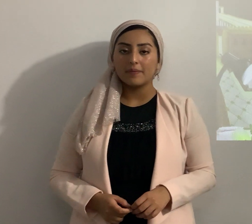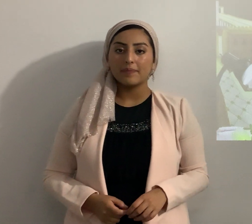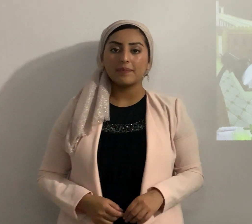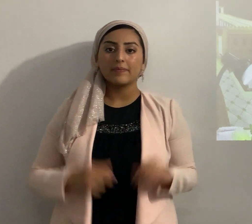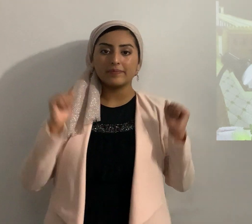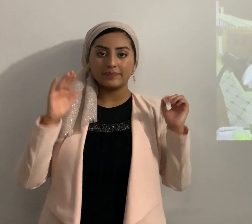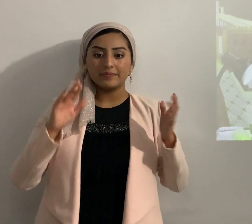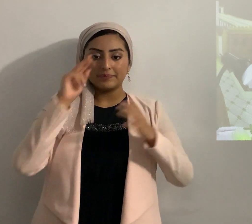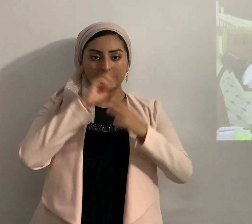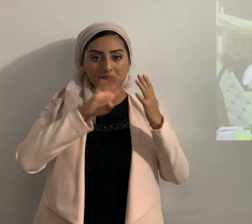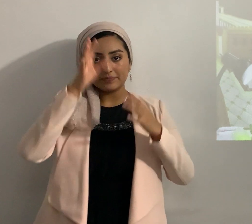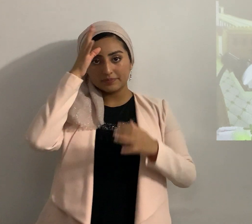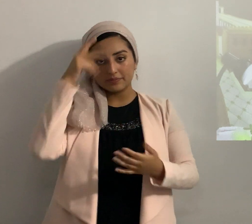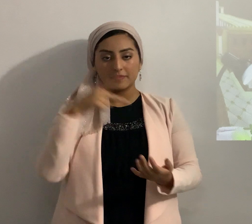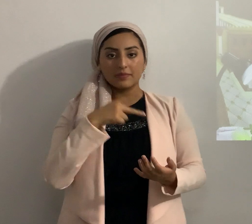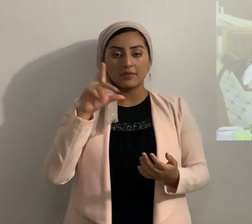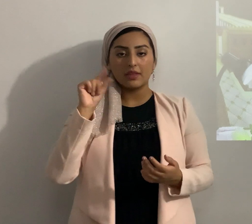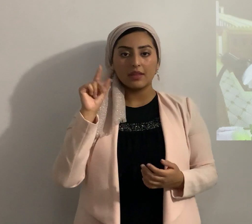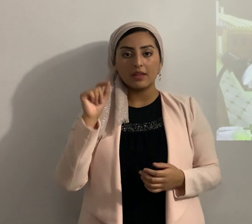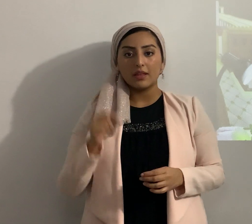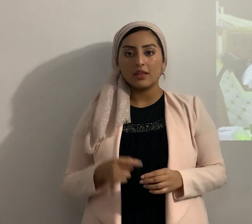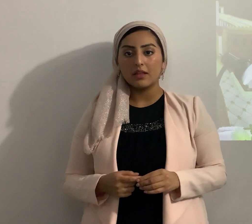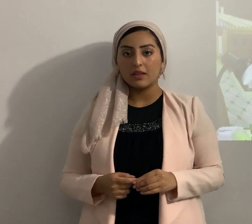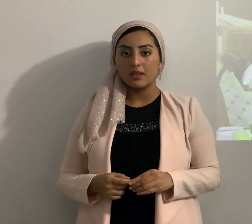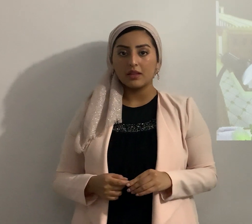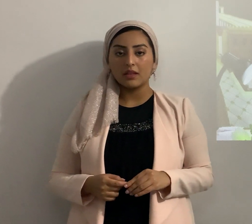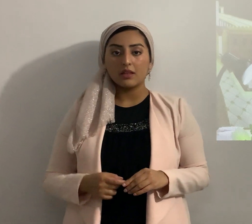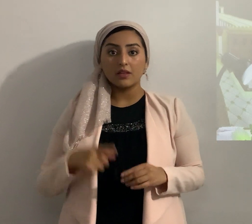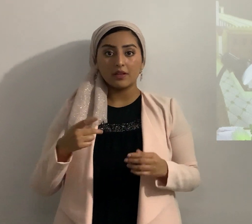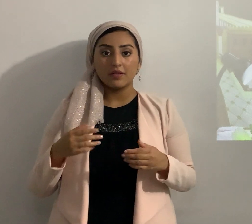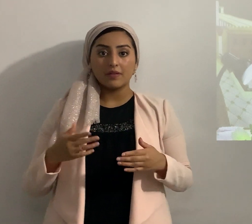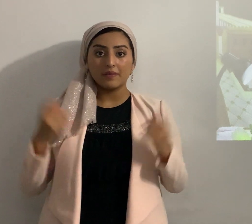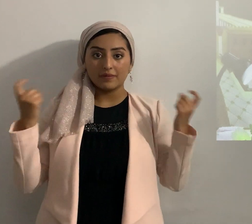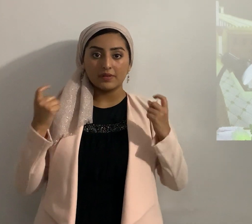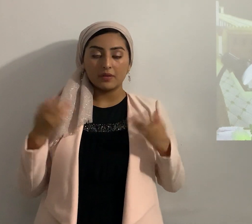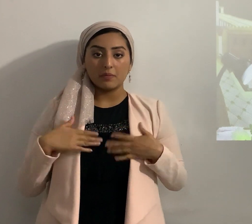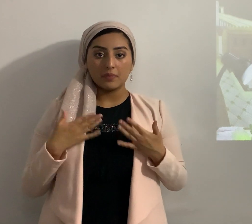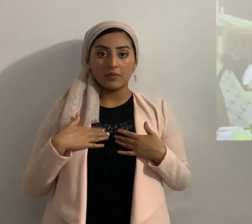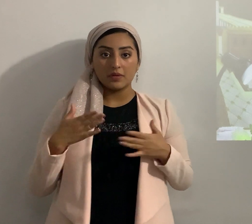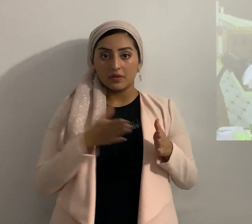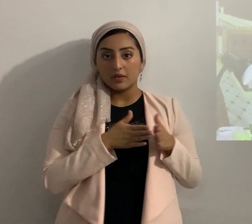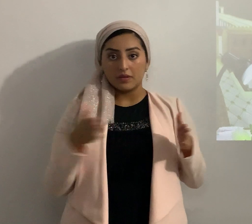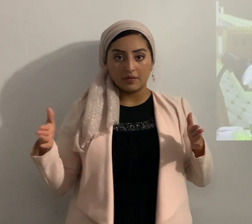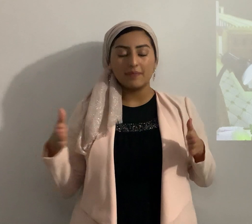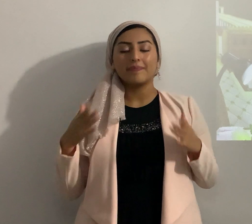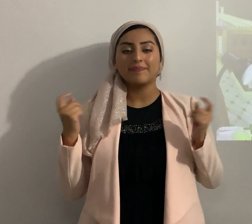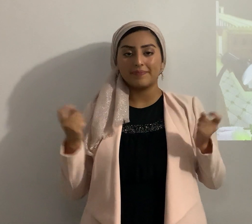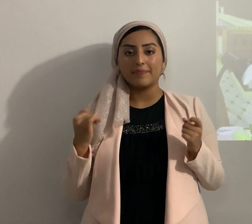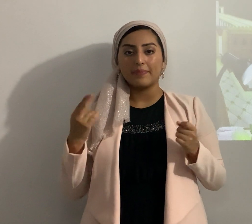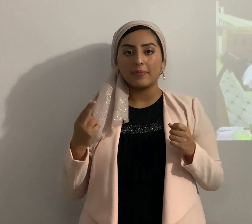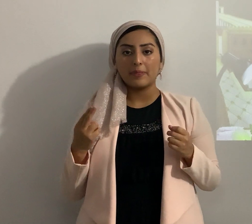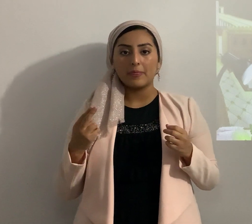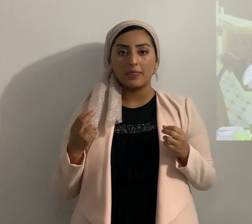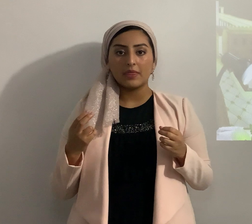abacado Salmo 20 como pasaste las fiestas bien aleluya o men cuantos kilos subiste